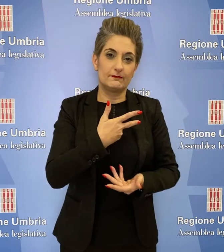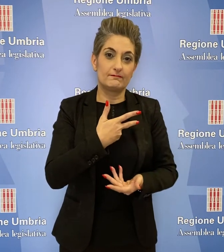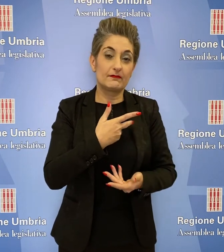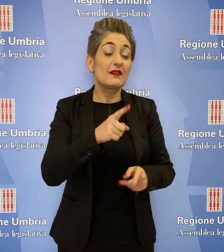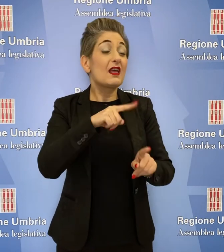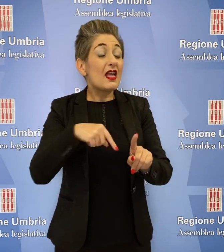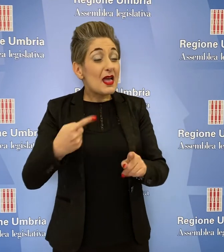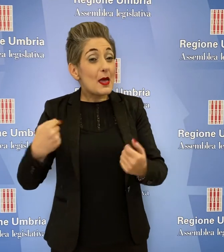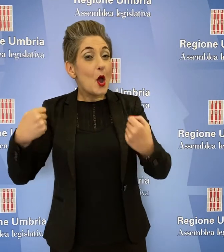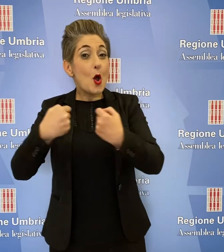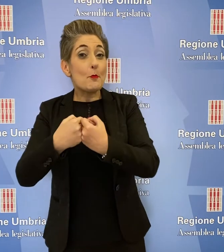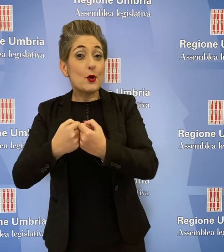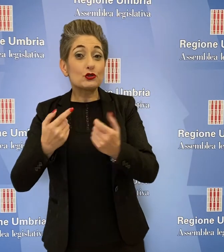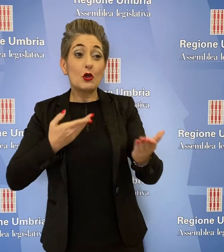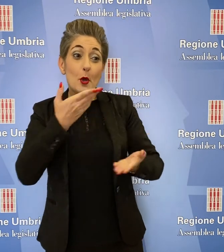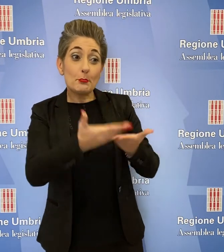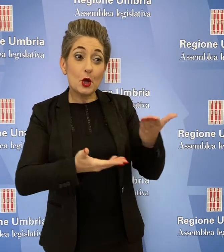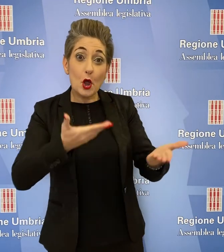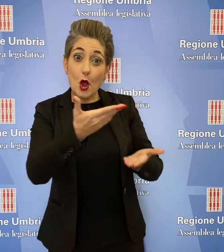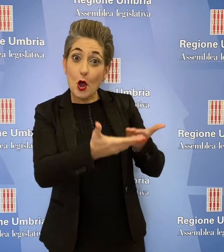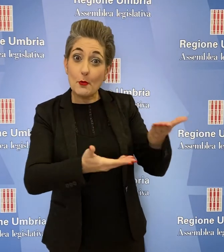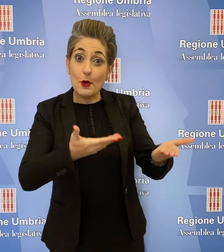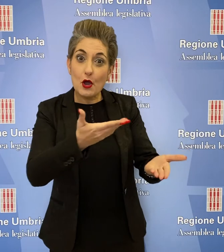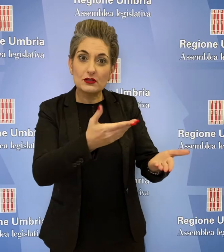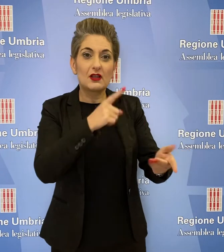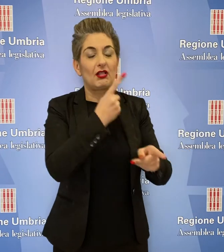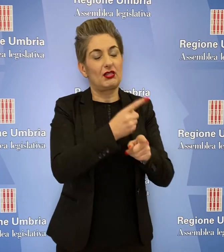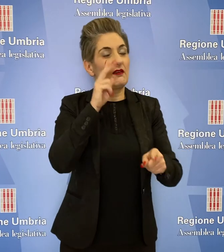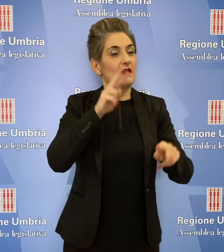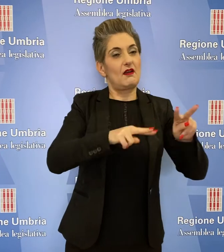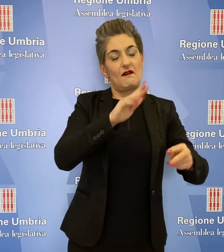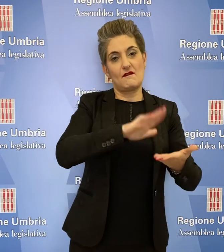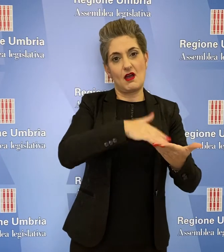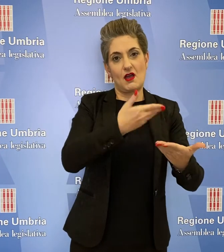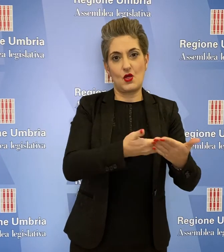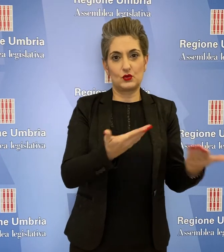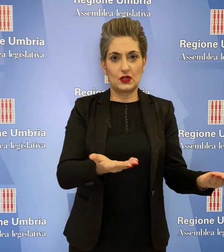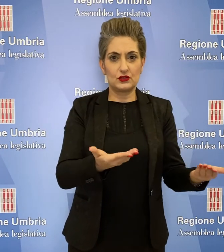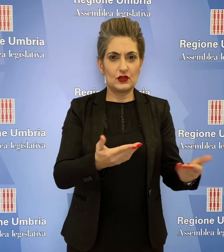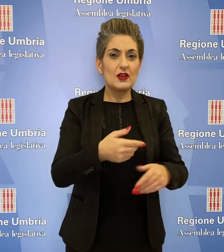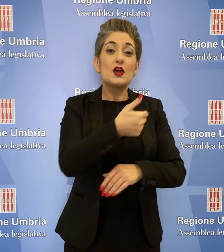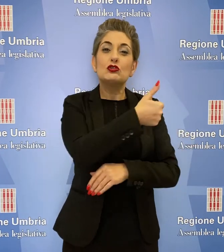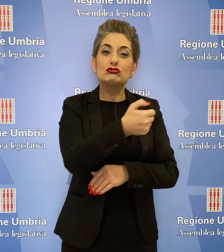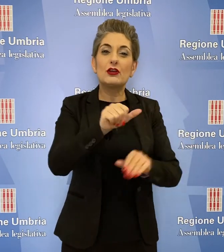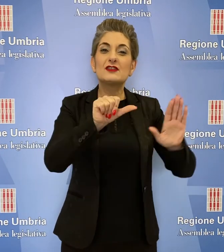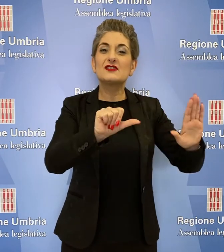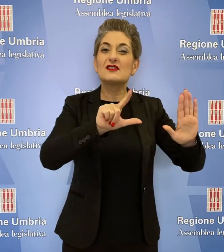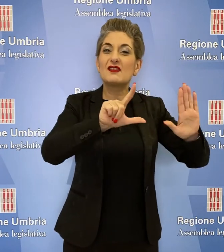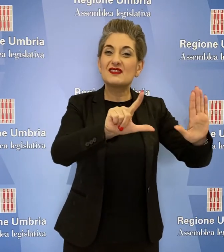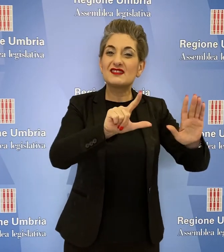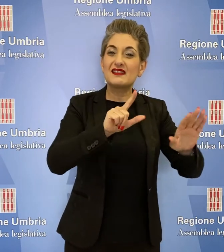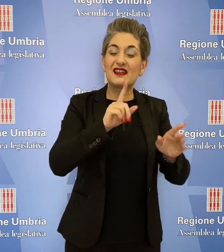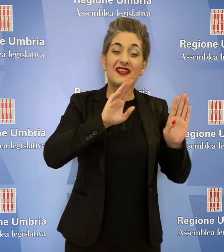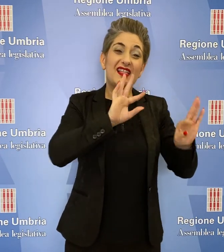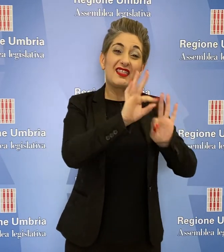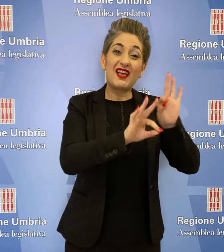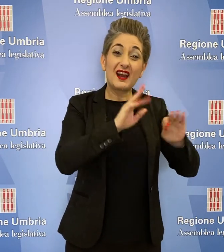valutate le soluzioni proposte dalle opposizioni. Le 167 terapie intensive